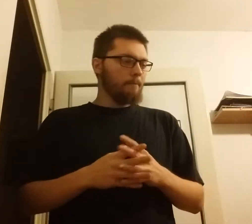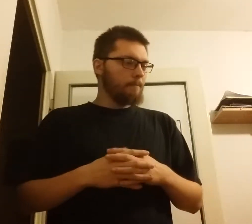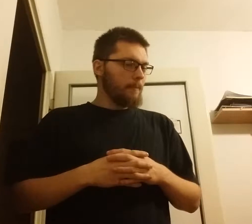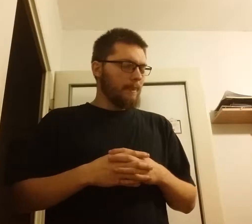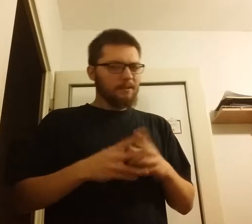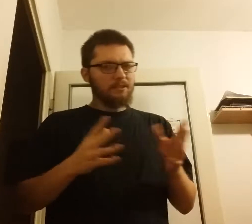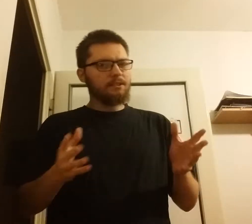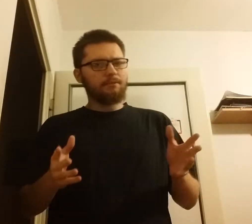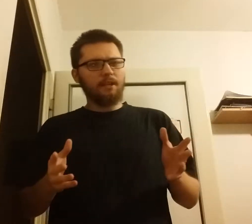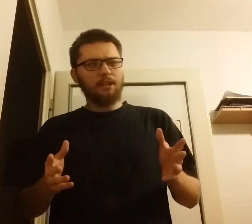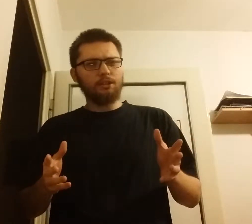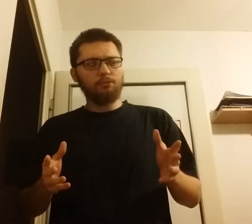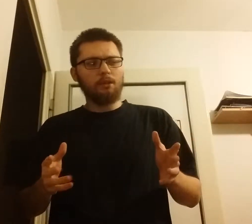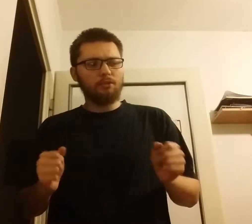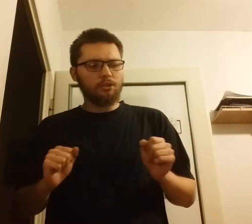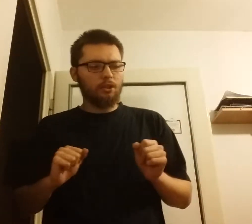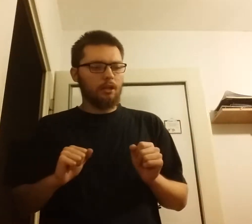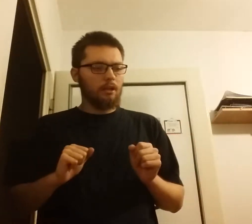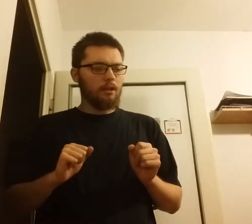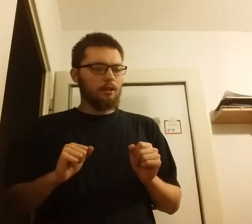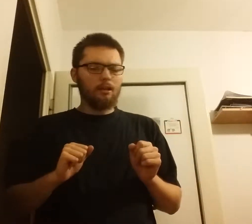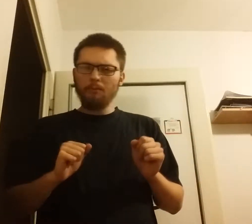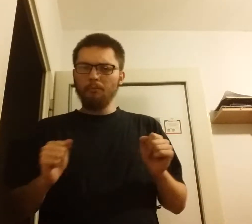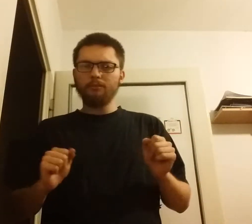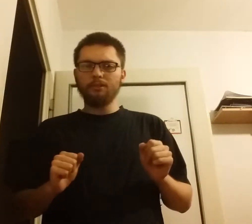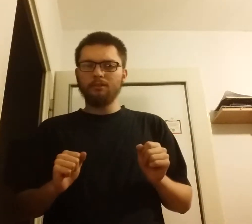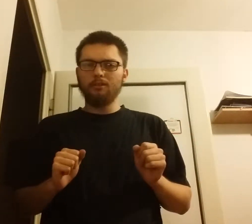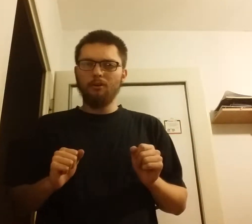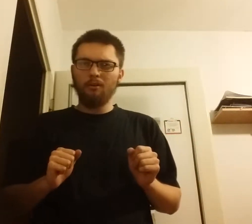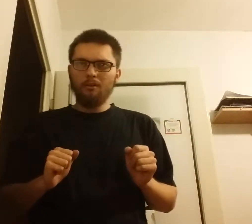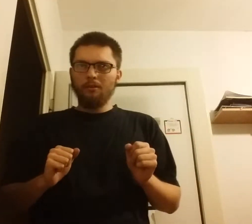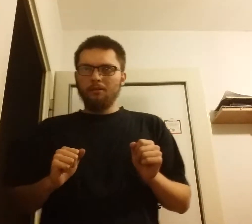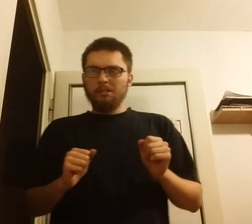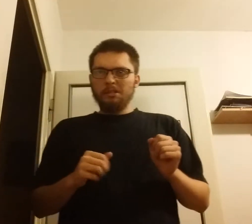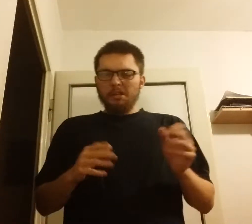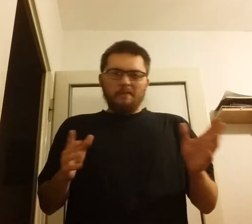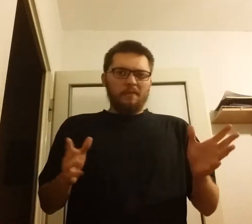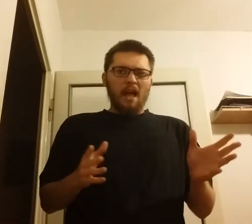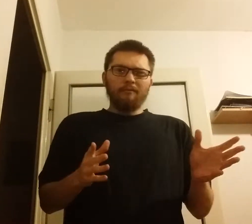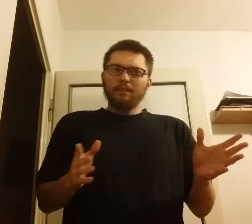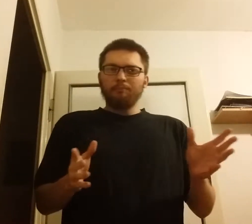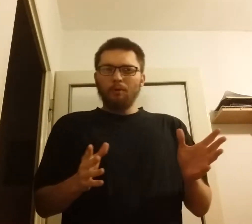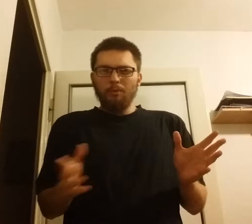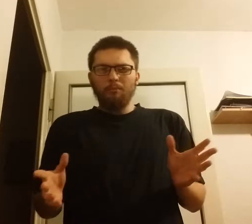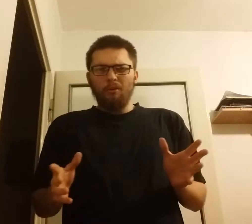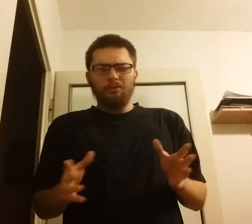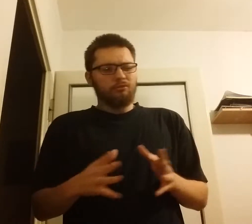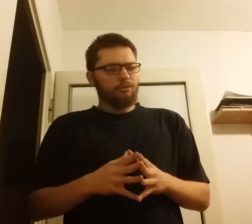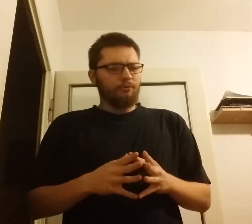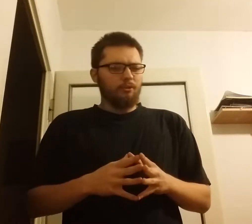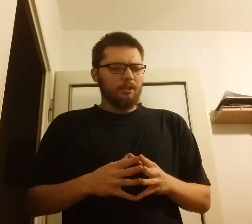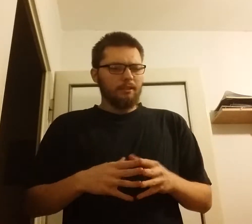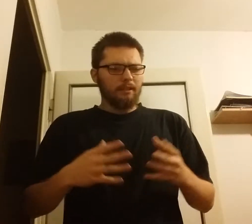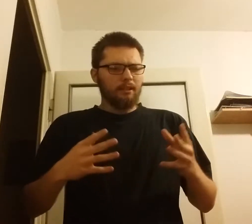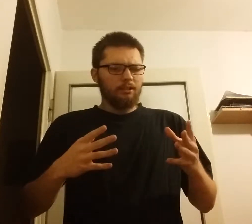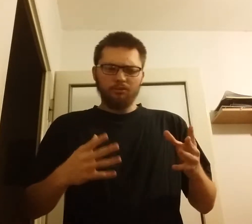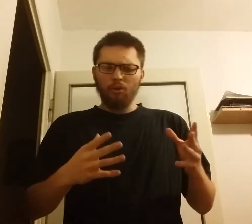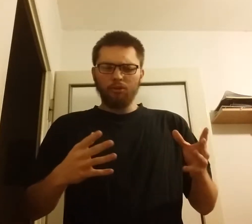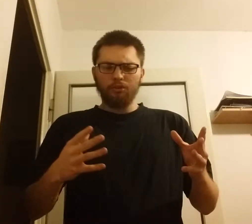stwierdziłem, że mimo wszystko, nawet pomimo swojej takiej dość